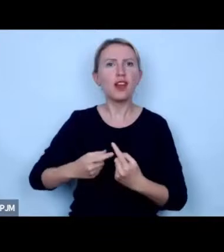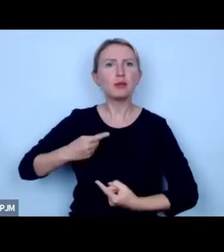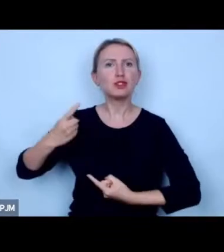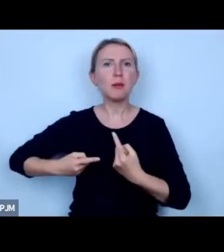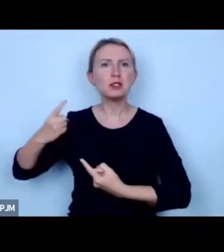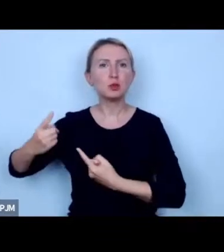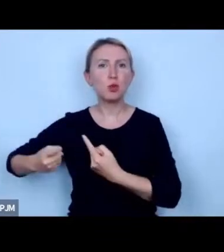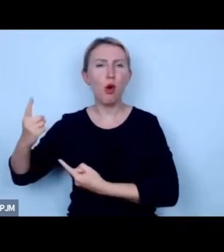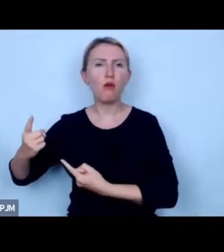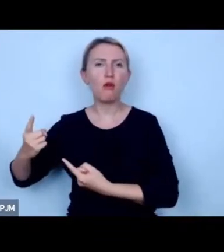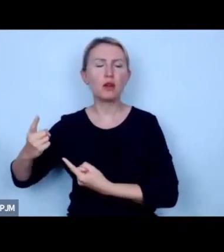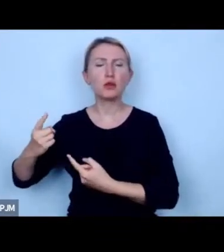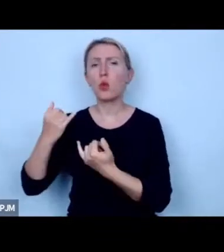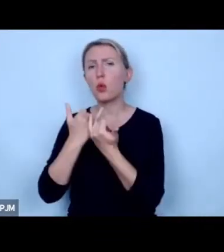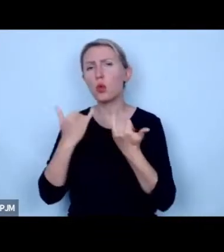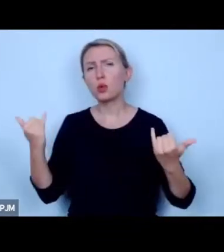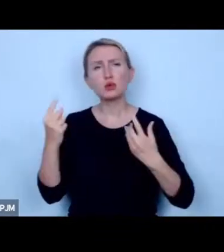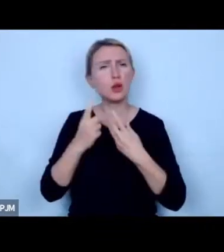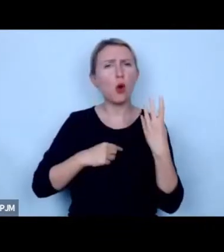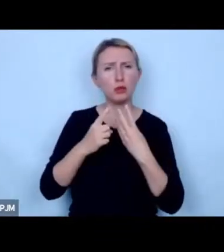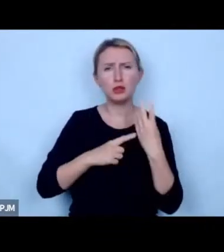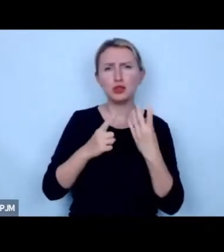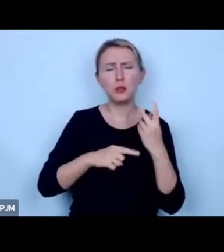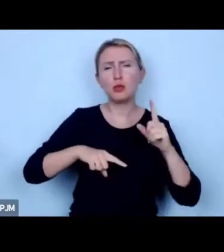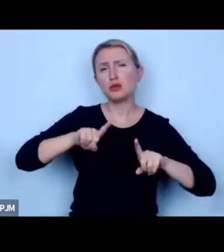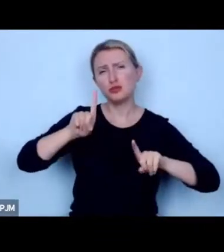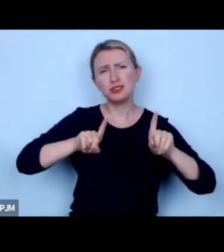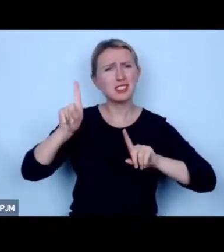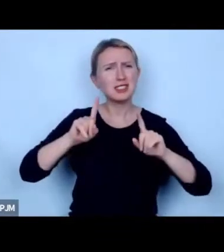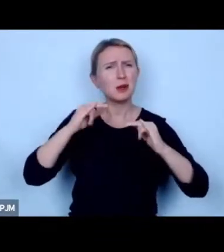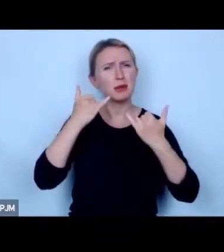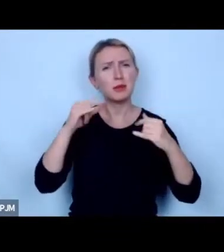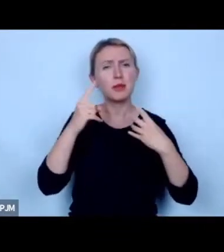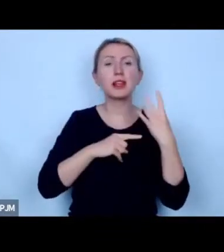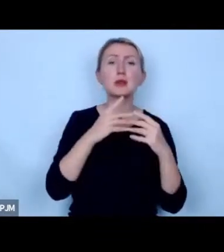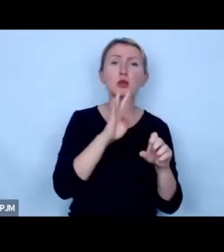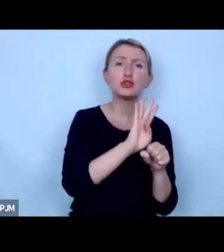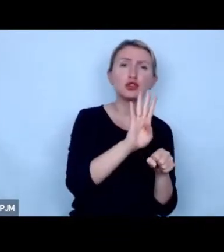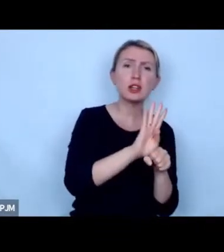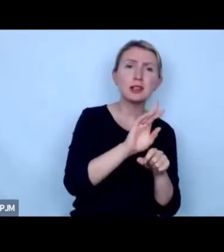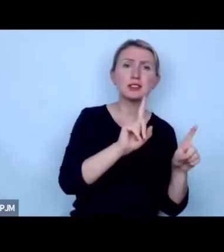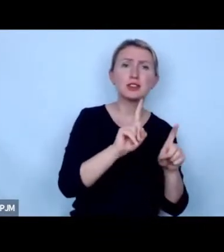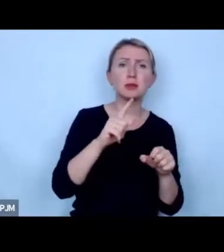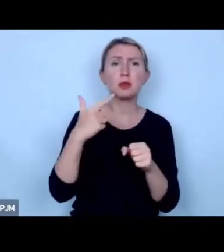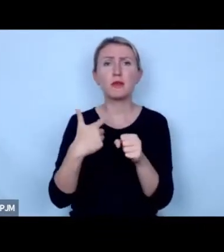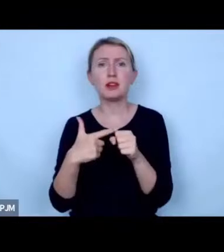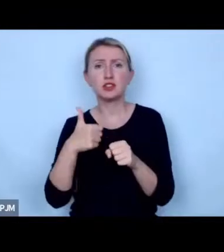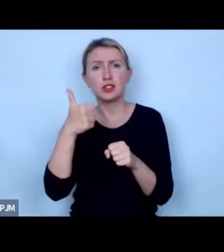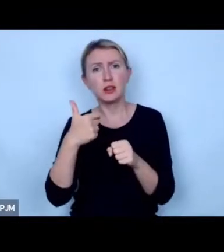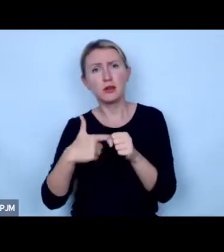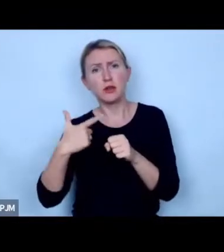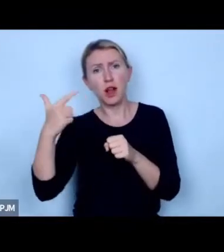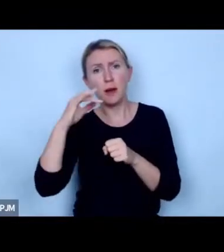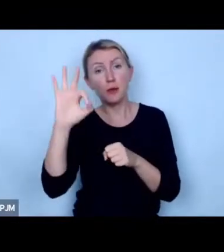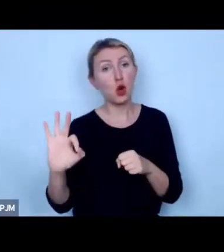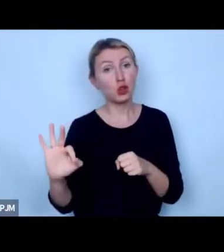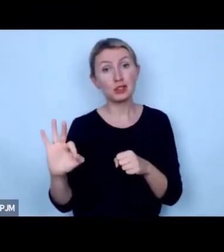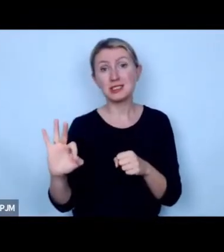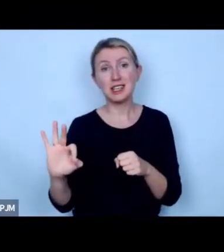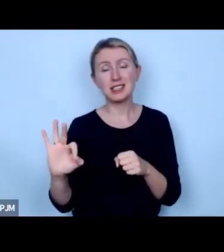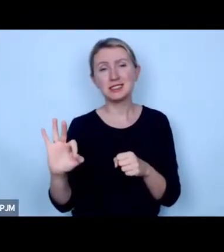która generuje według różnych kalkulacji bo to się czasami różnie liczy od 14 czasami do 21 22%